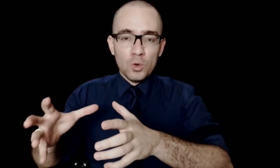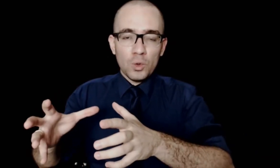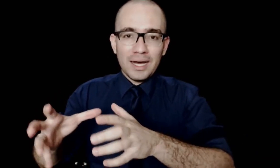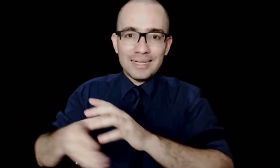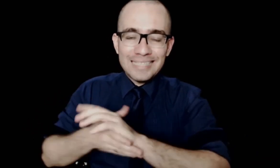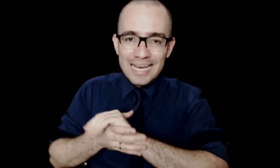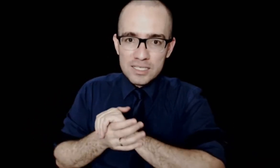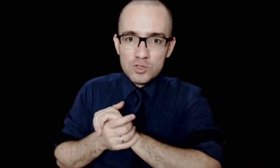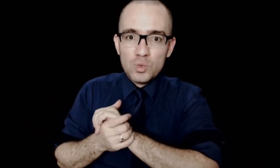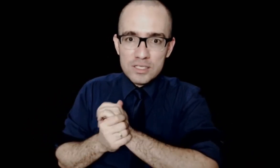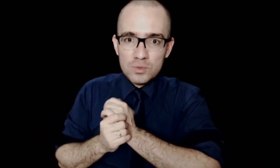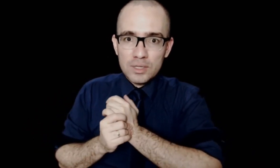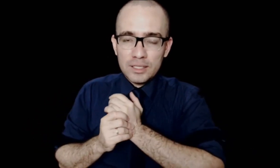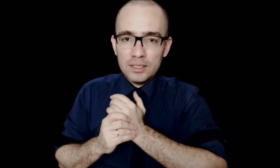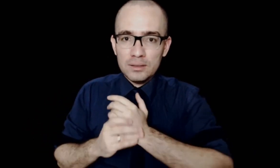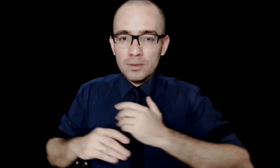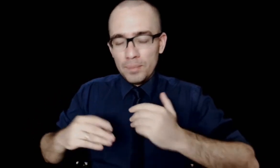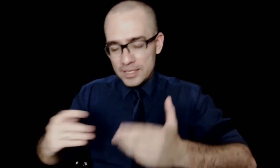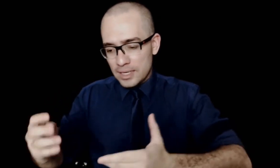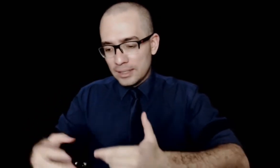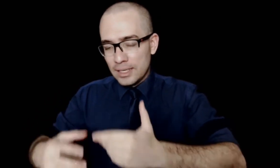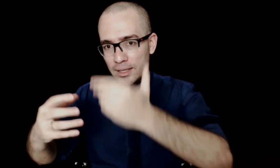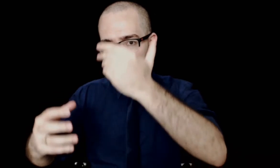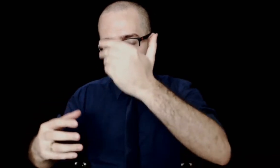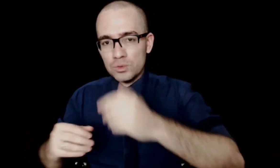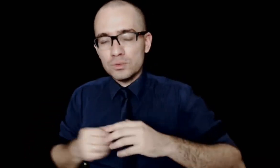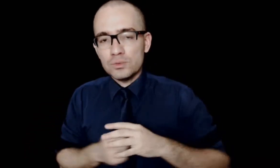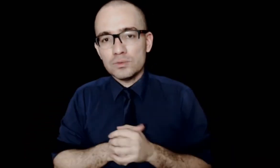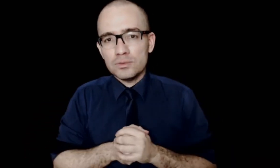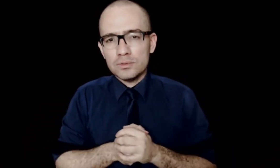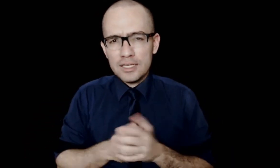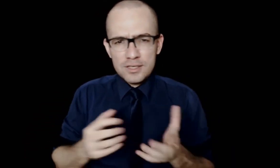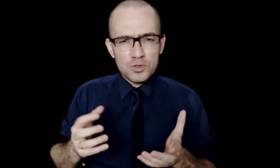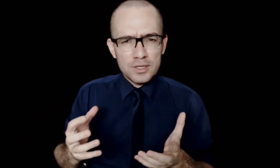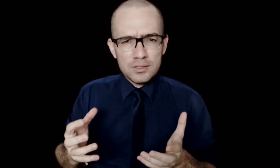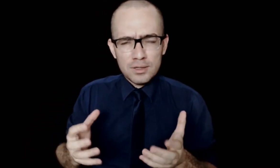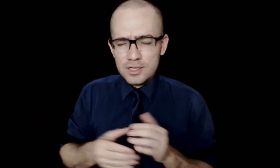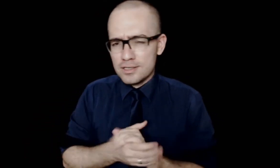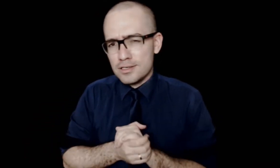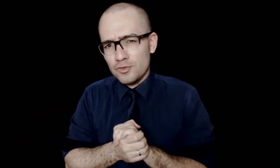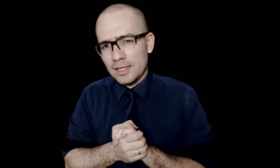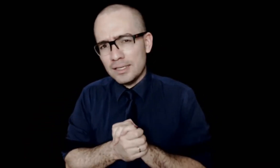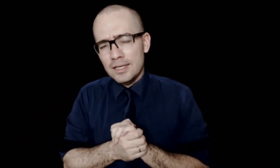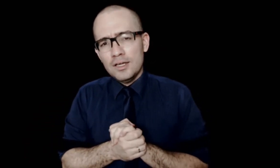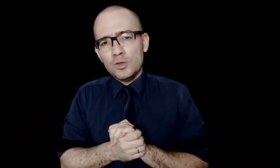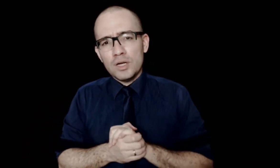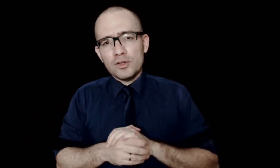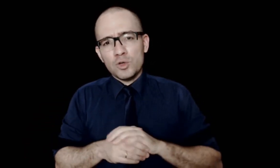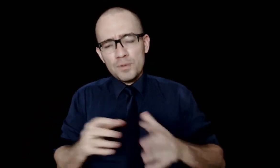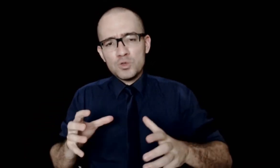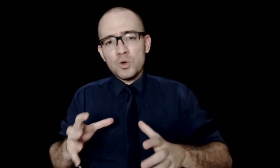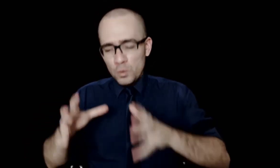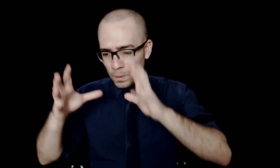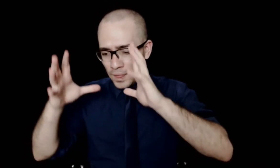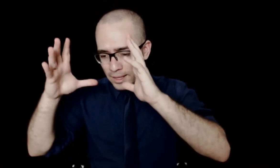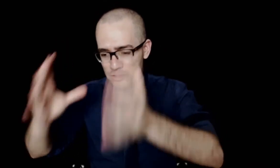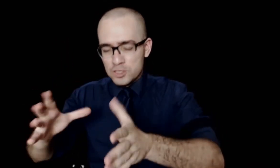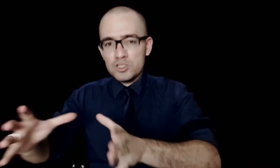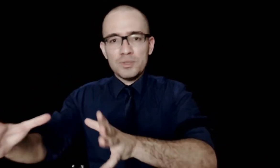colocar nessa situação daqui, para ser atendente, assessorista, acho que é assim que se fala, do elevador uma pessoa com esse tipo de